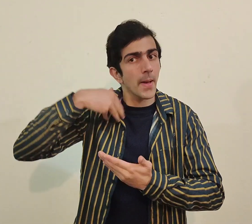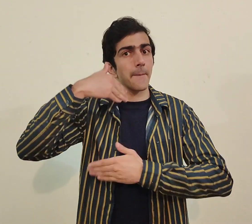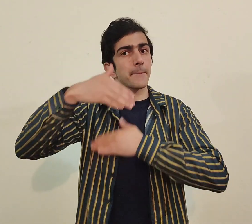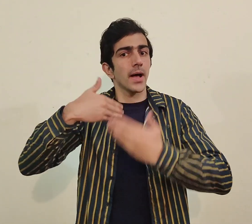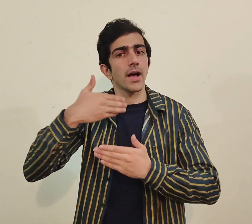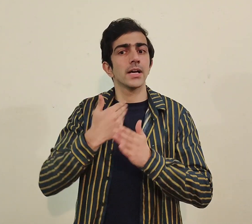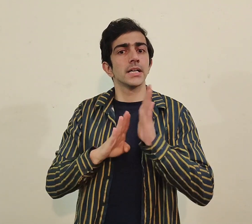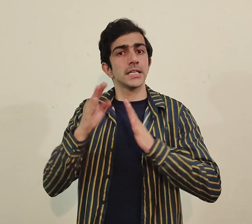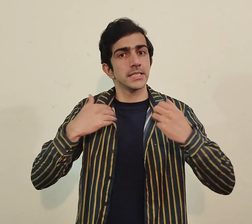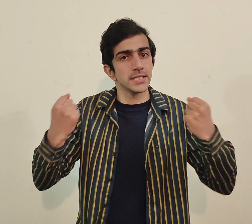left